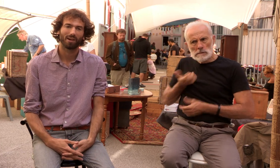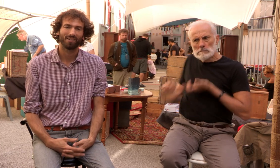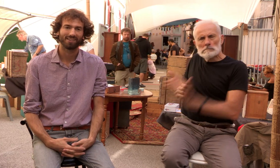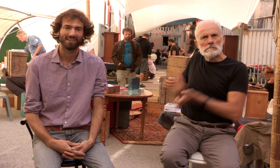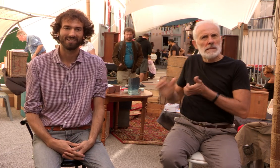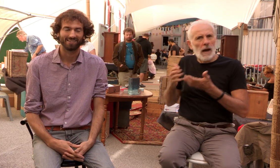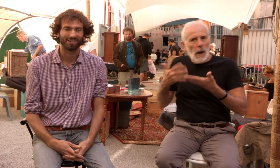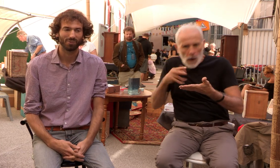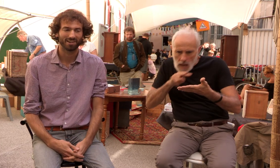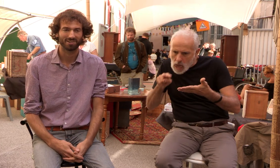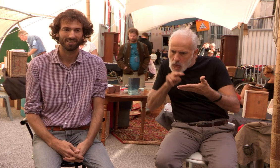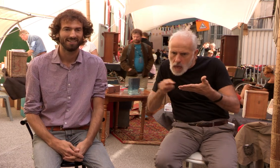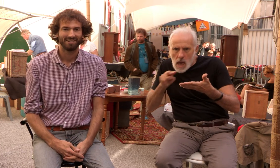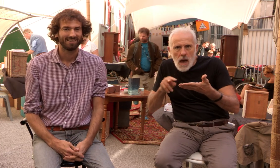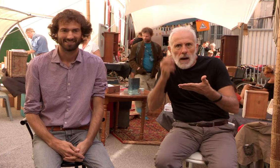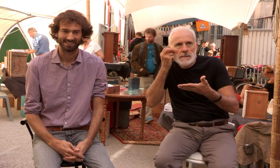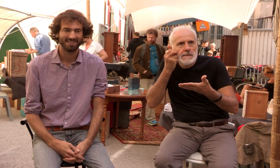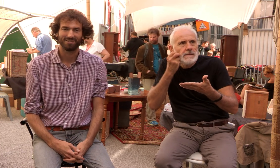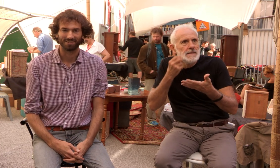parlant, c'est un ouvrage édifiant.